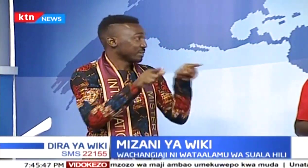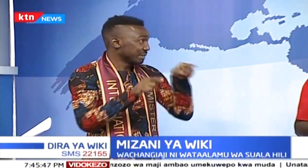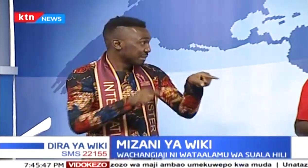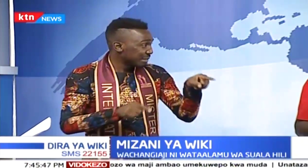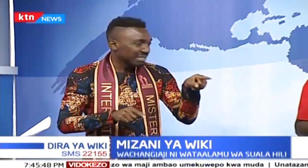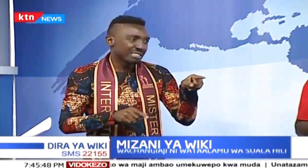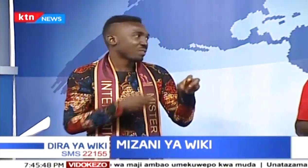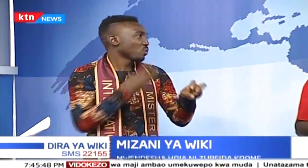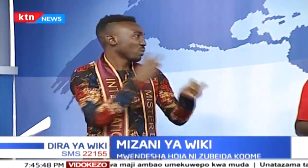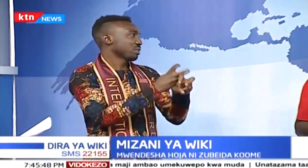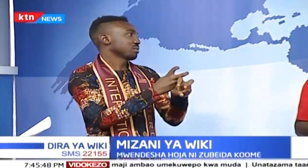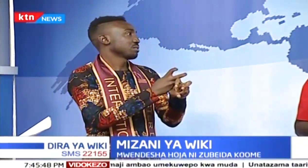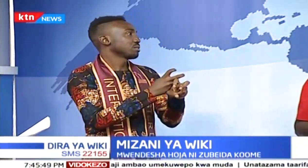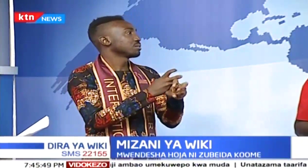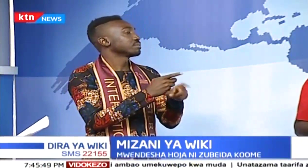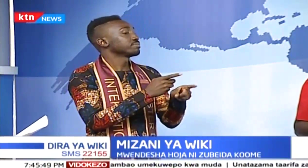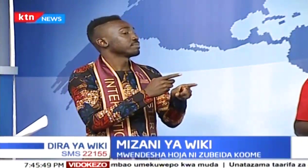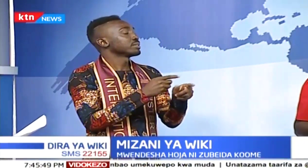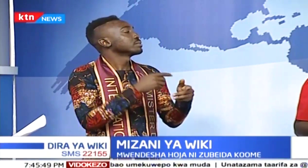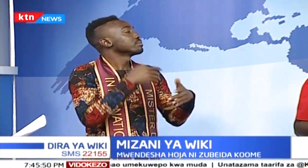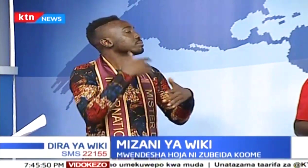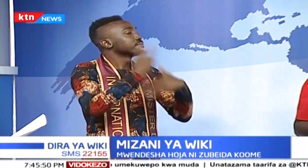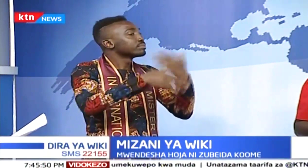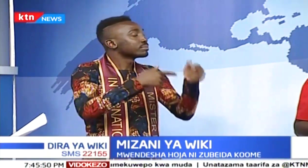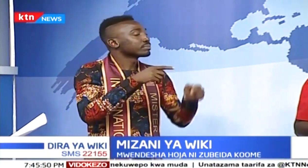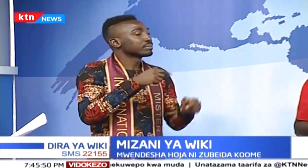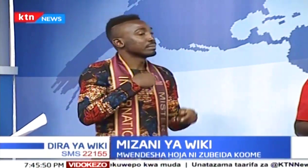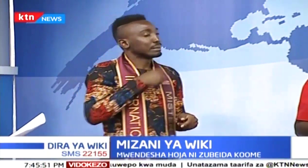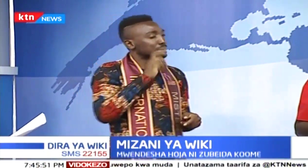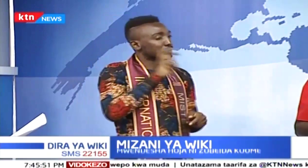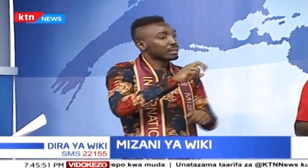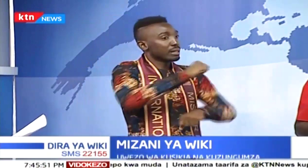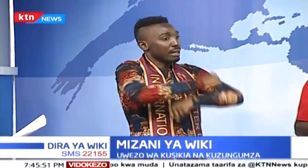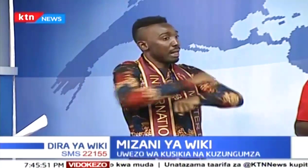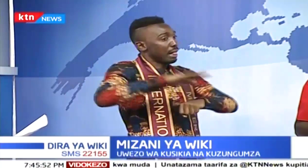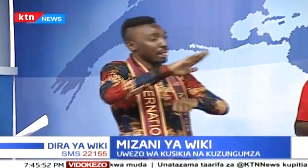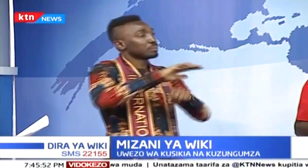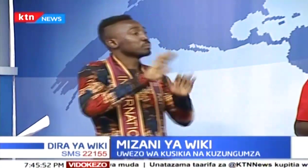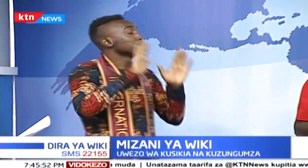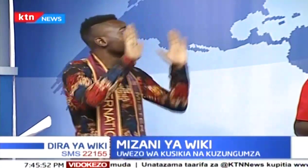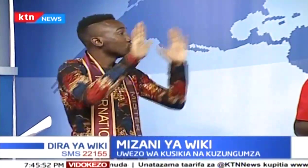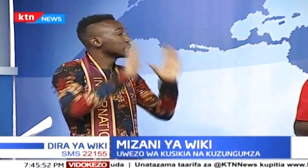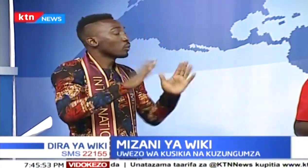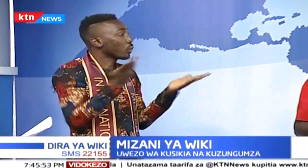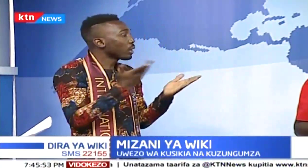sikipe keao. Lakini, inakuwa vigumu,